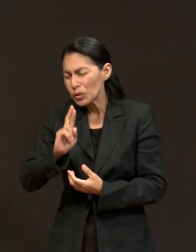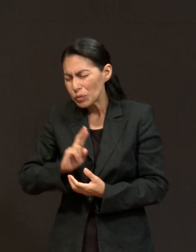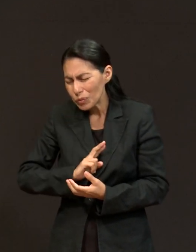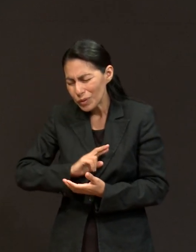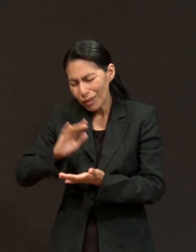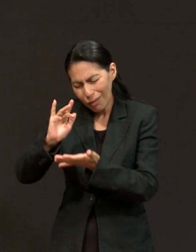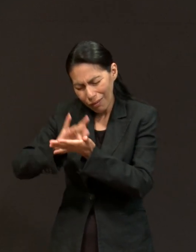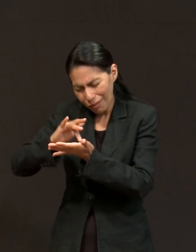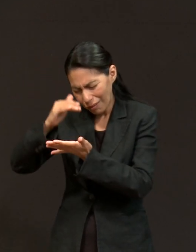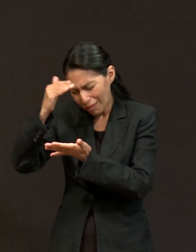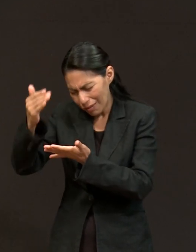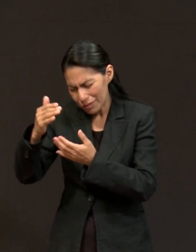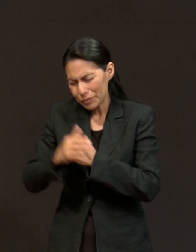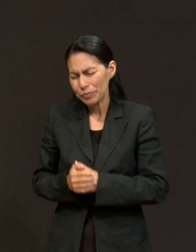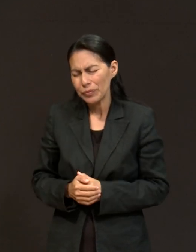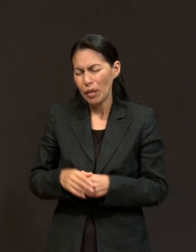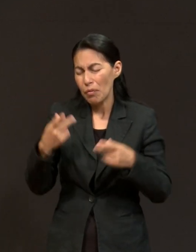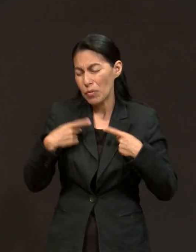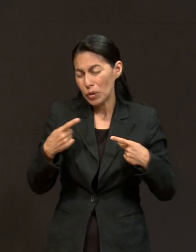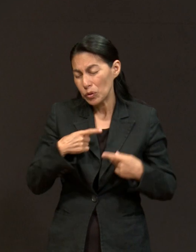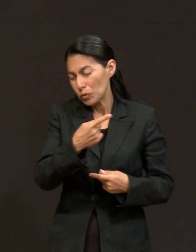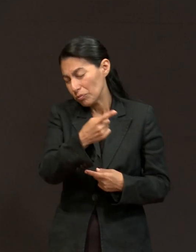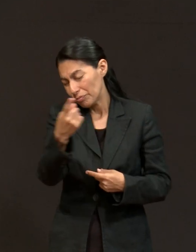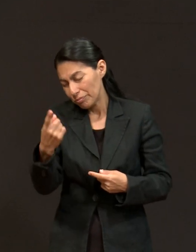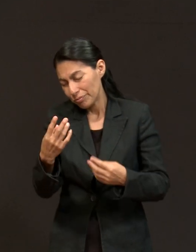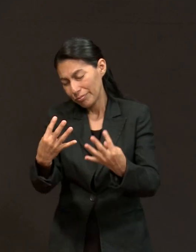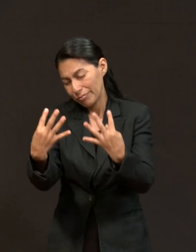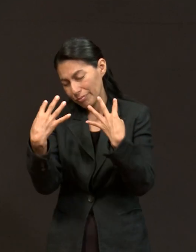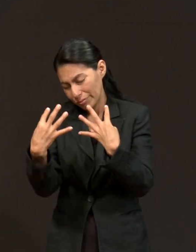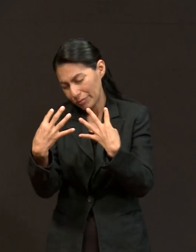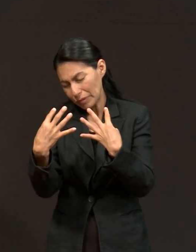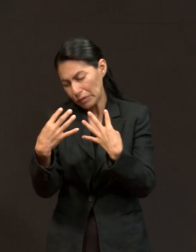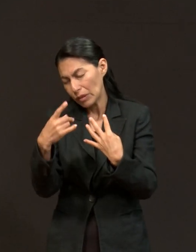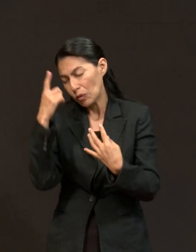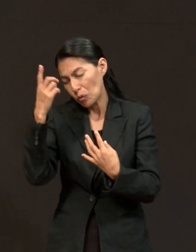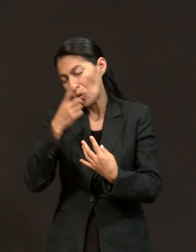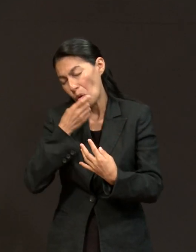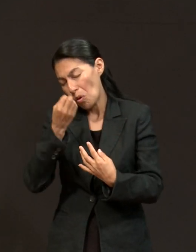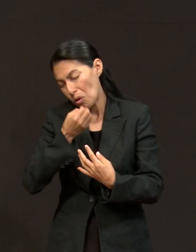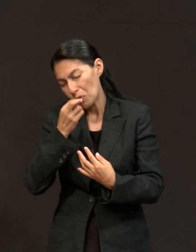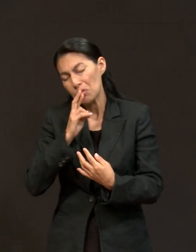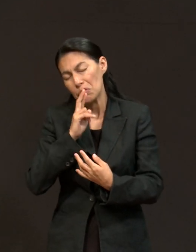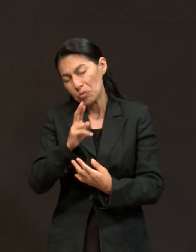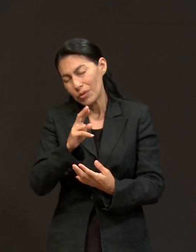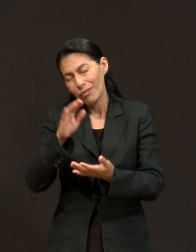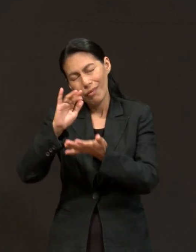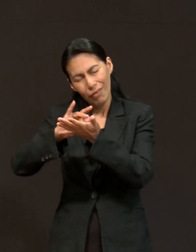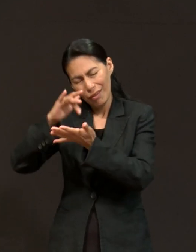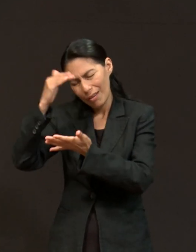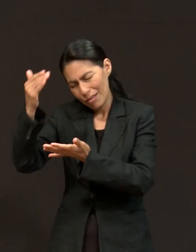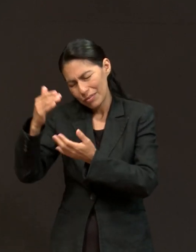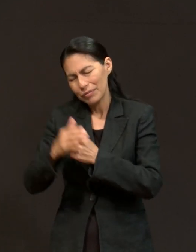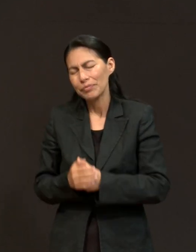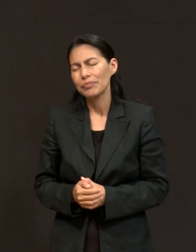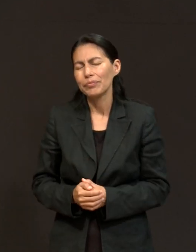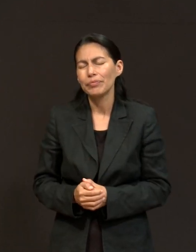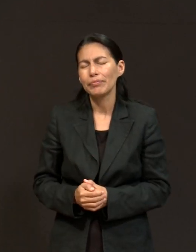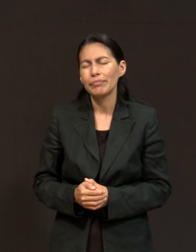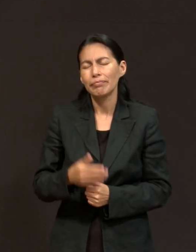de cada una de las personas que nos ven también. También te agradecemos por las oraciones que has contestado en las